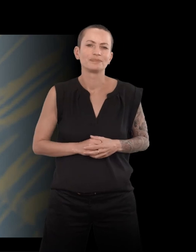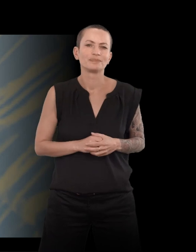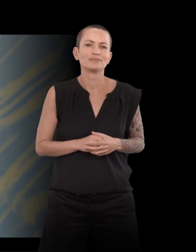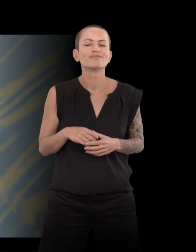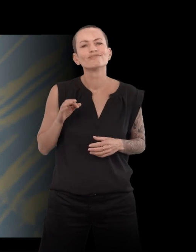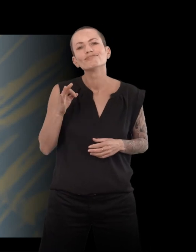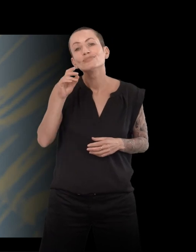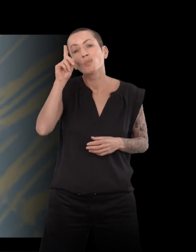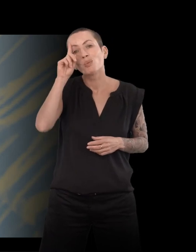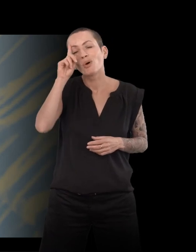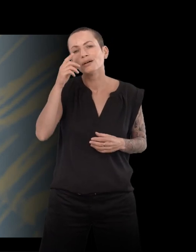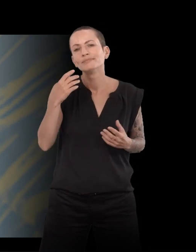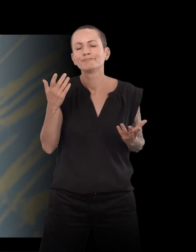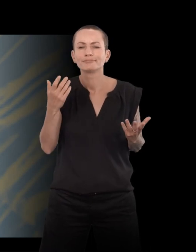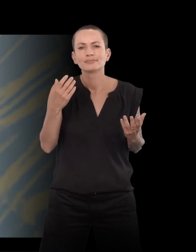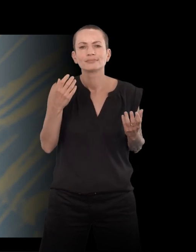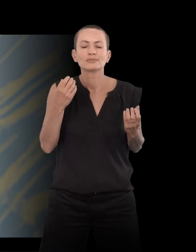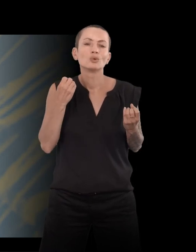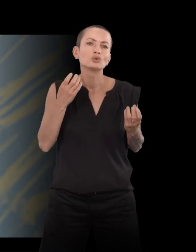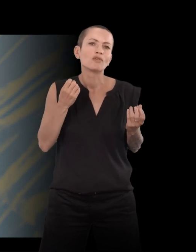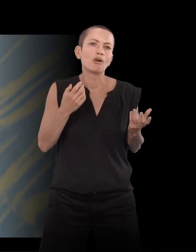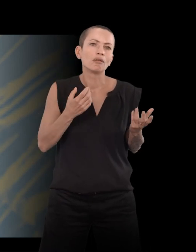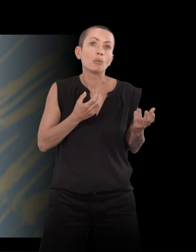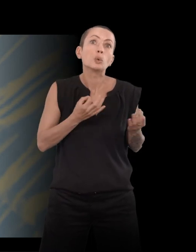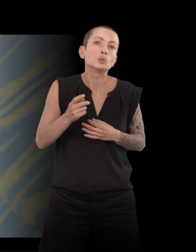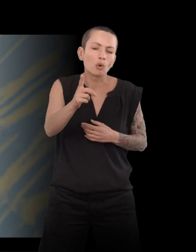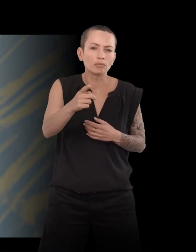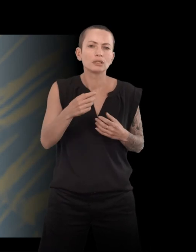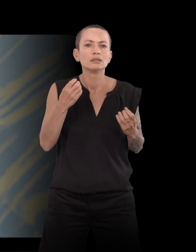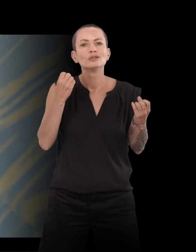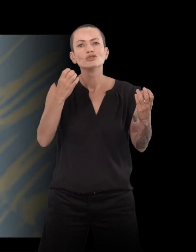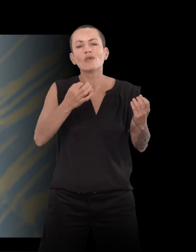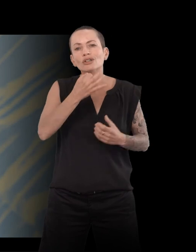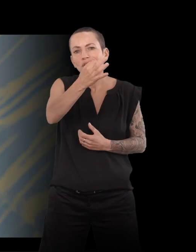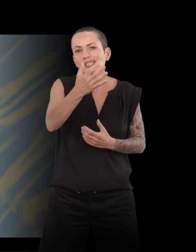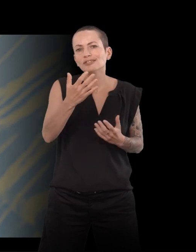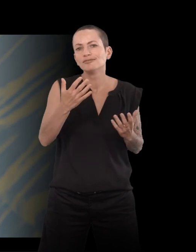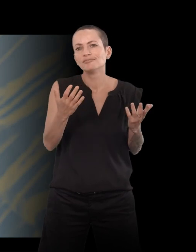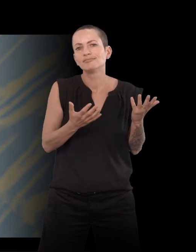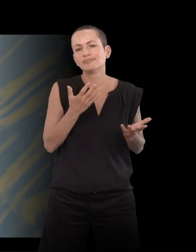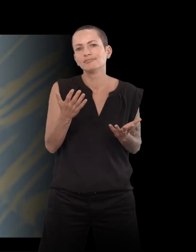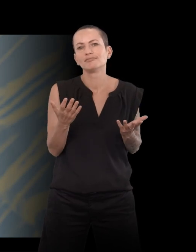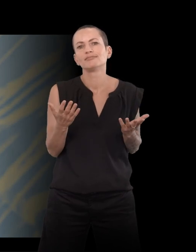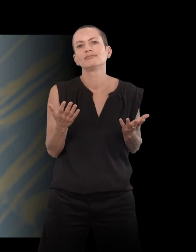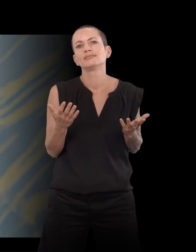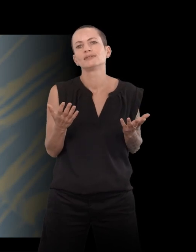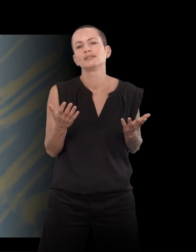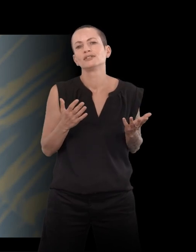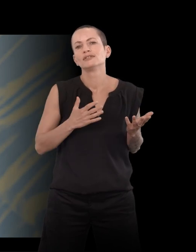Oui, parce que je dis toujours... Enfin, je dis pas... Oui, je dis toujours et je le dis, je crois, à la fin. J'aime bien ne